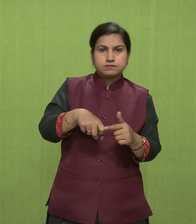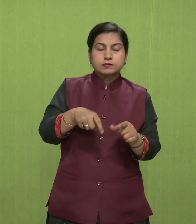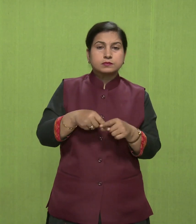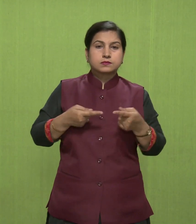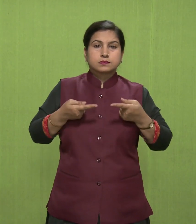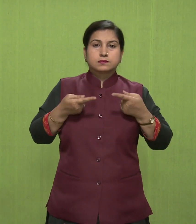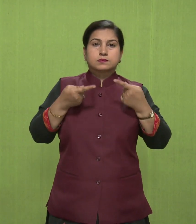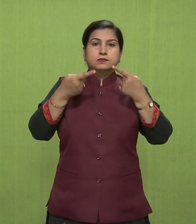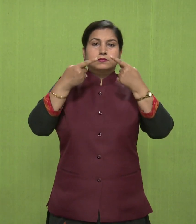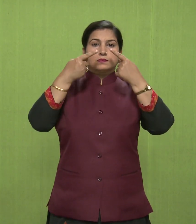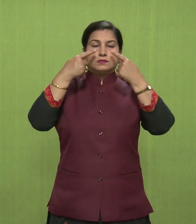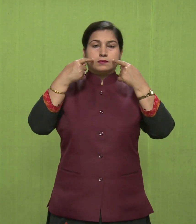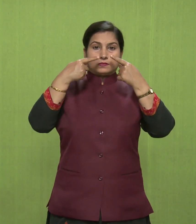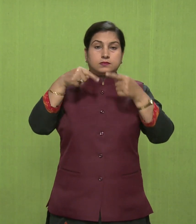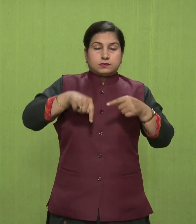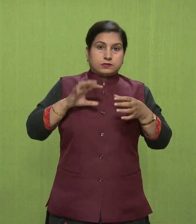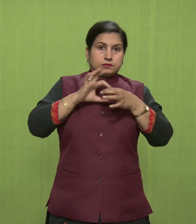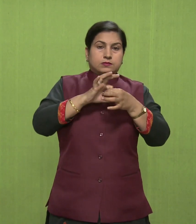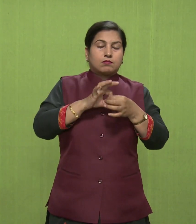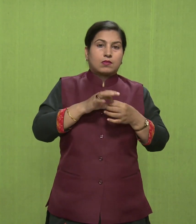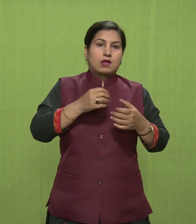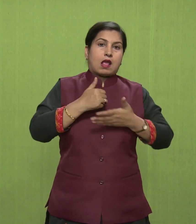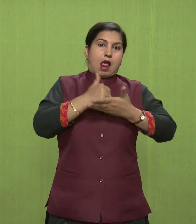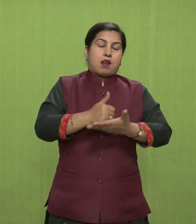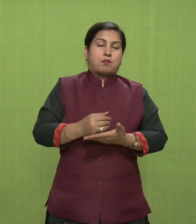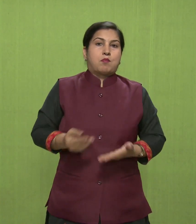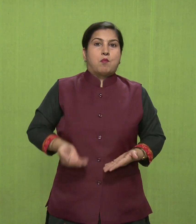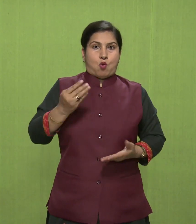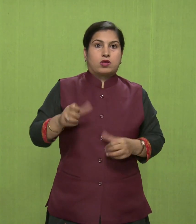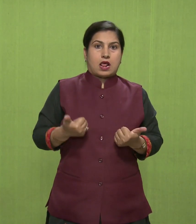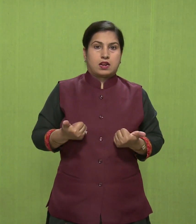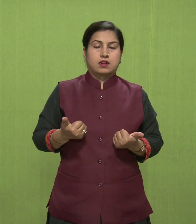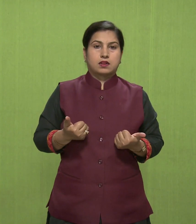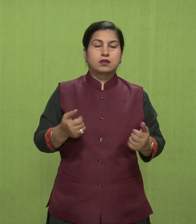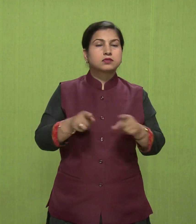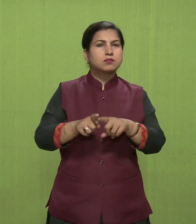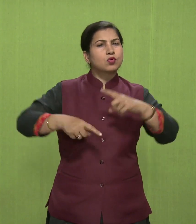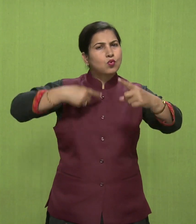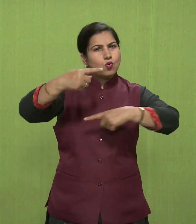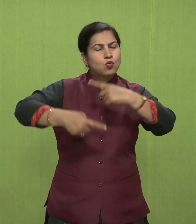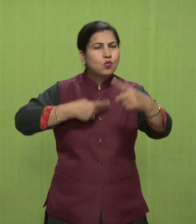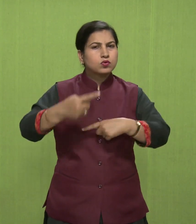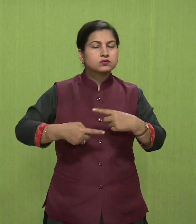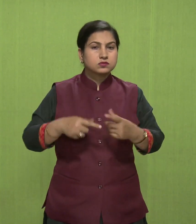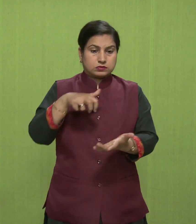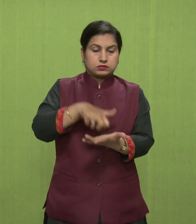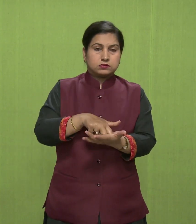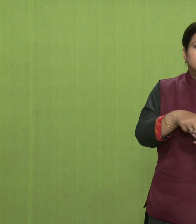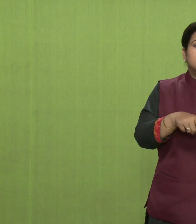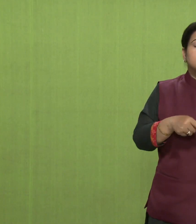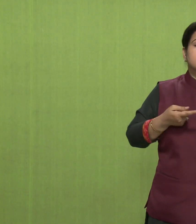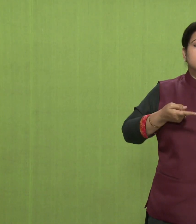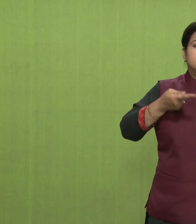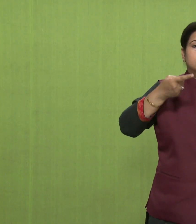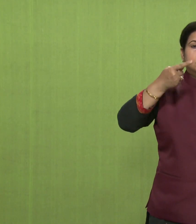बनाया जा सकता है बेहतर से मतलब है कि इस आसन के अभ्याद से हम सांसों को योग स्वरूप बना देते हैं